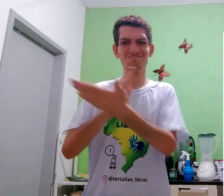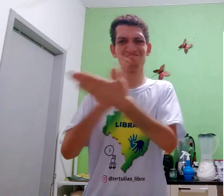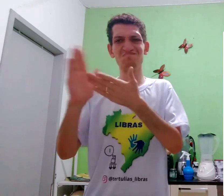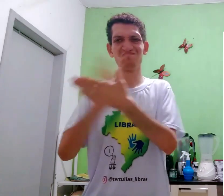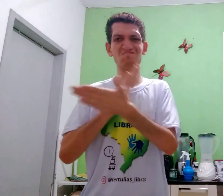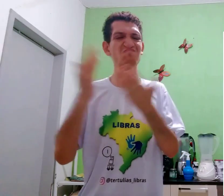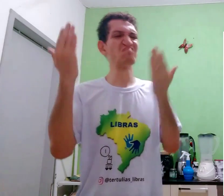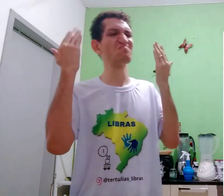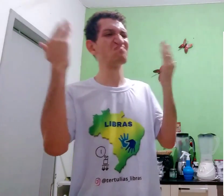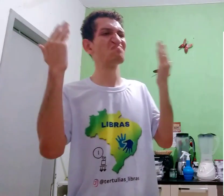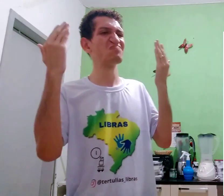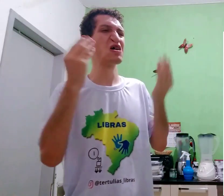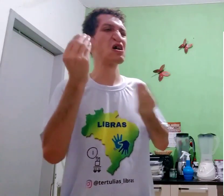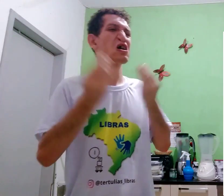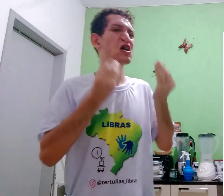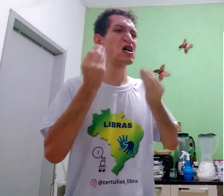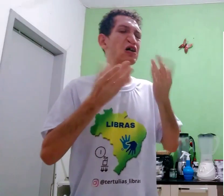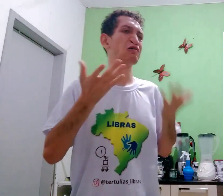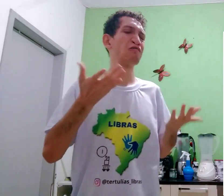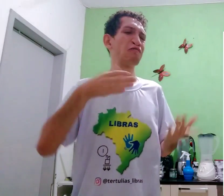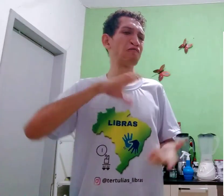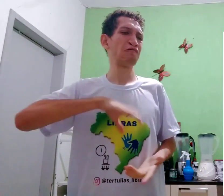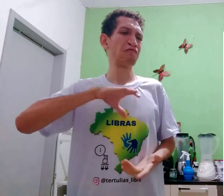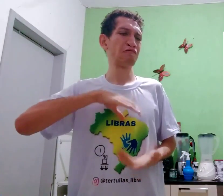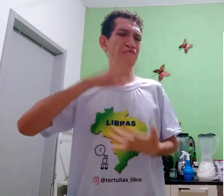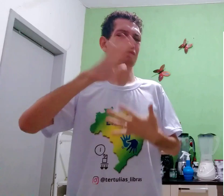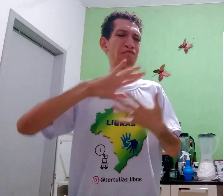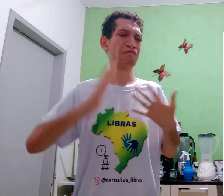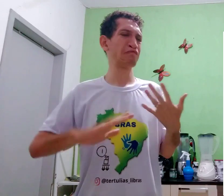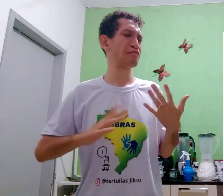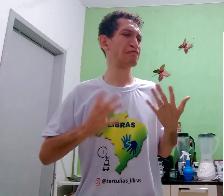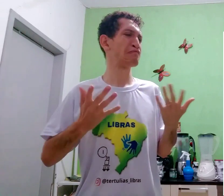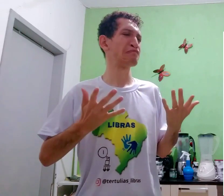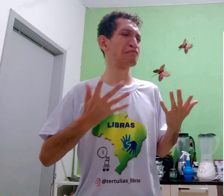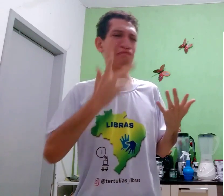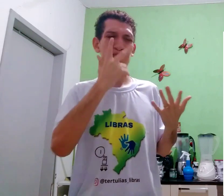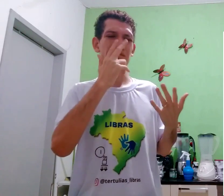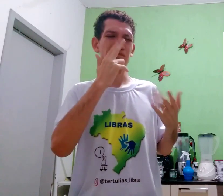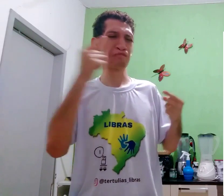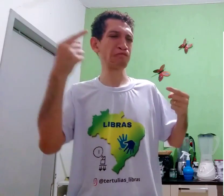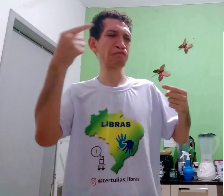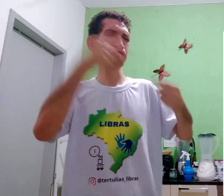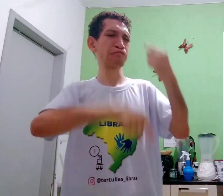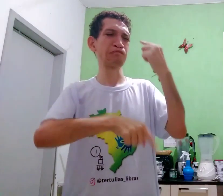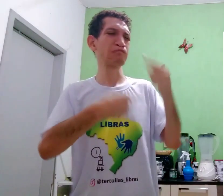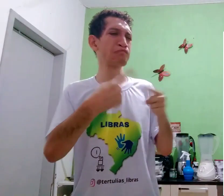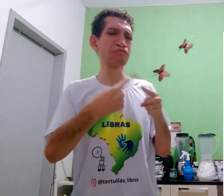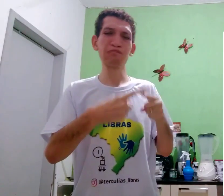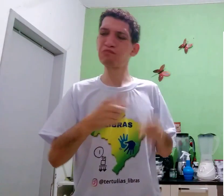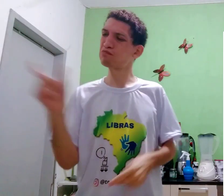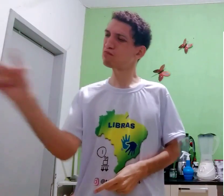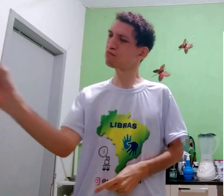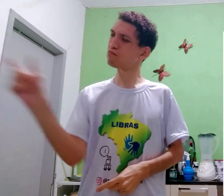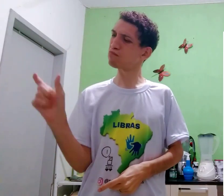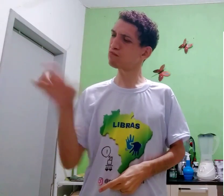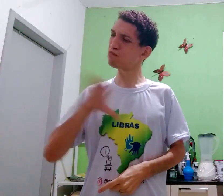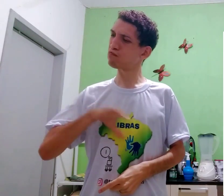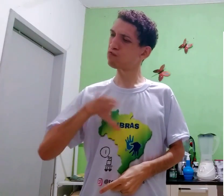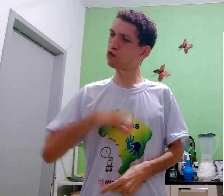Mas, parece que alguns descontriam. Como, português, línguas, parece que não combina, porque,